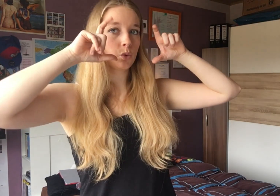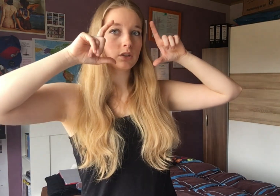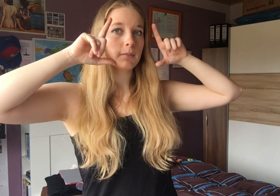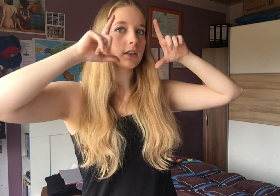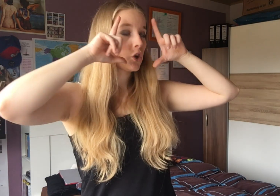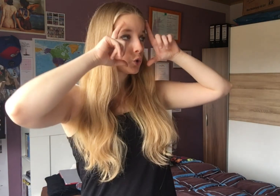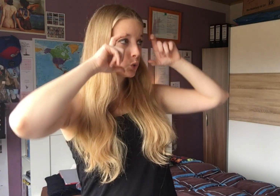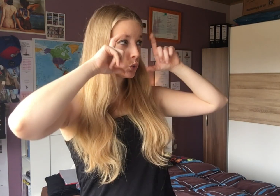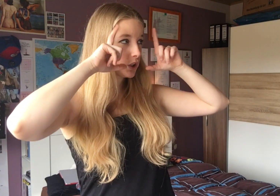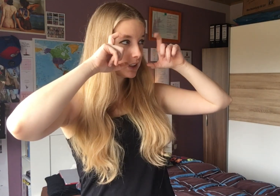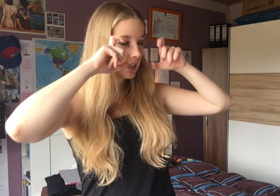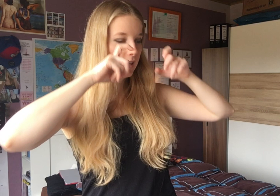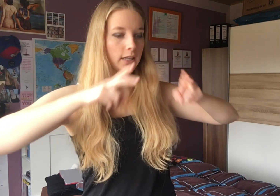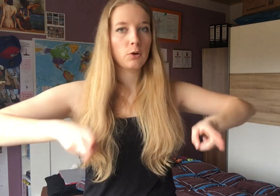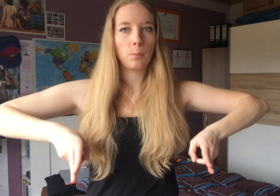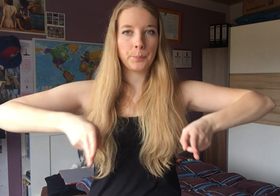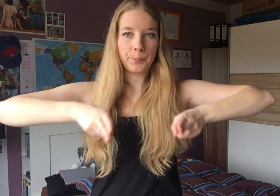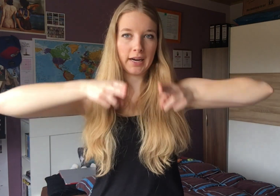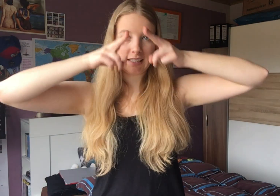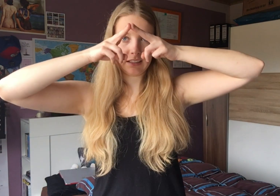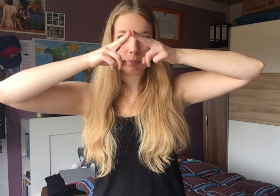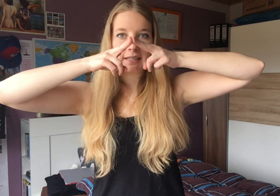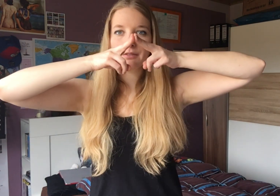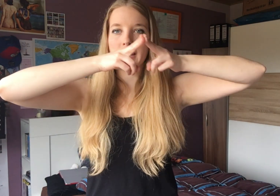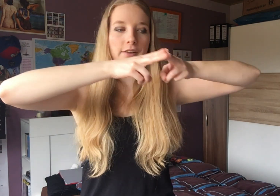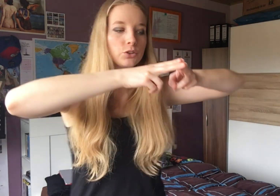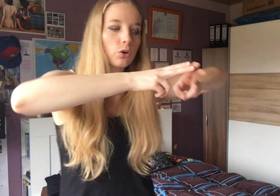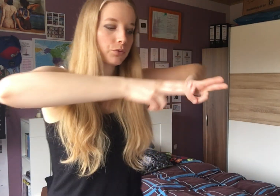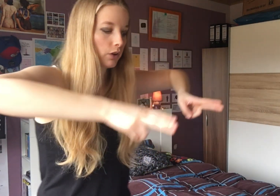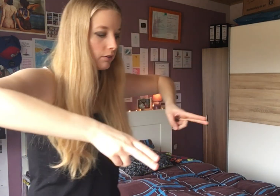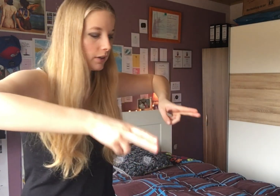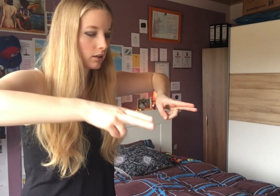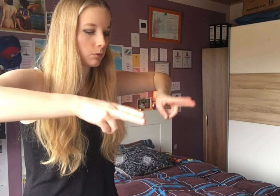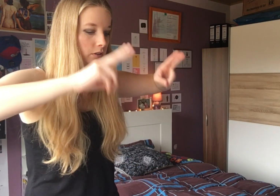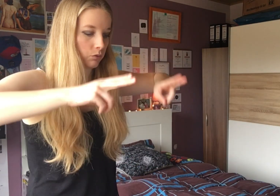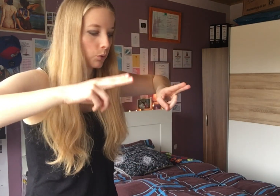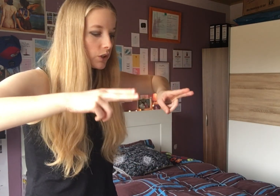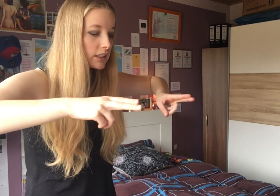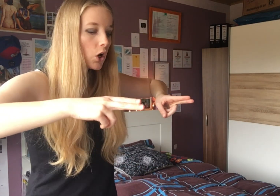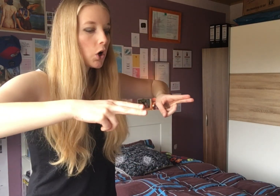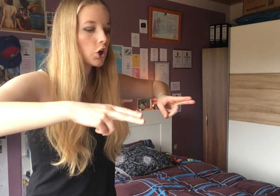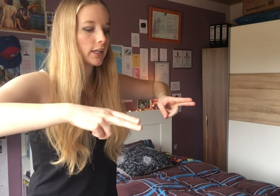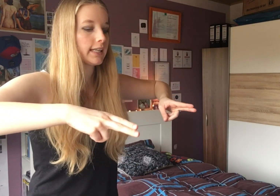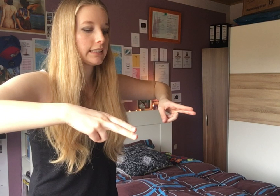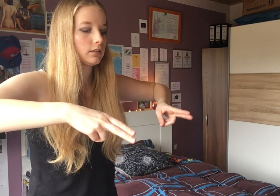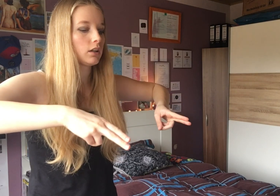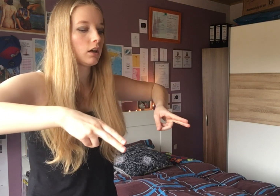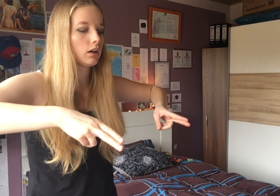nur Fotos anmachen. Shootings in Paris. Paris wie ein Eiffelturm, von Anfang, äh, bis auf dem Boden ist. Und dann halt geht es, äh,